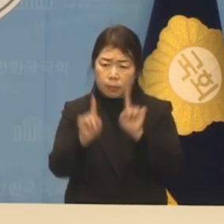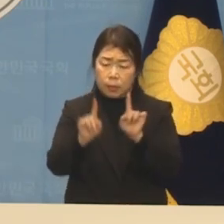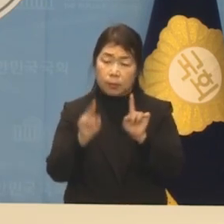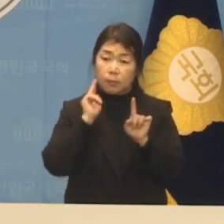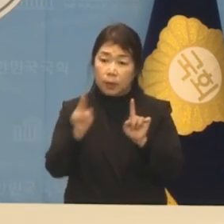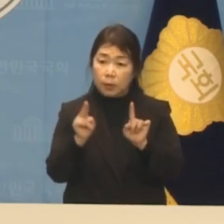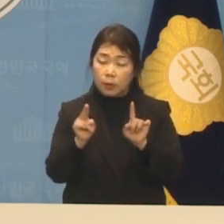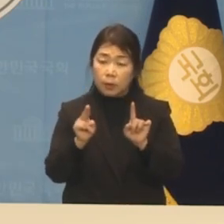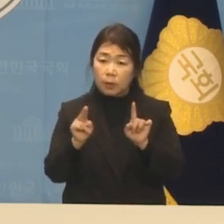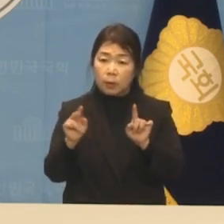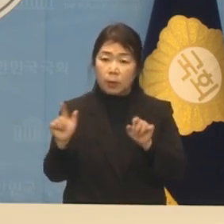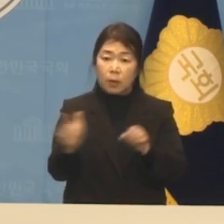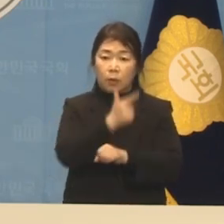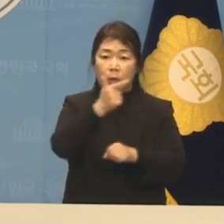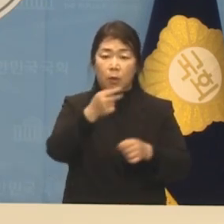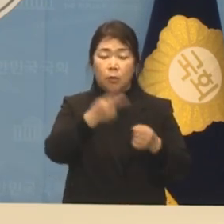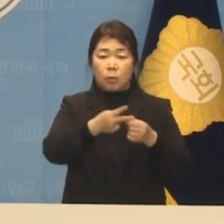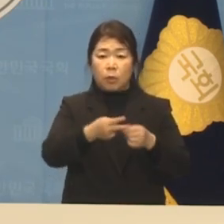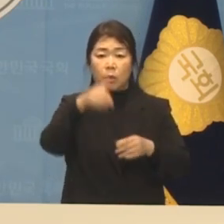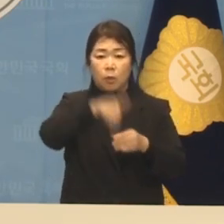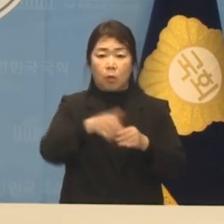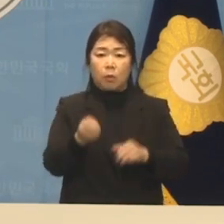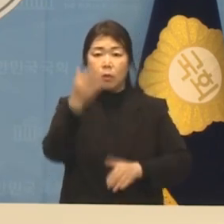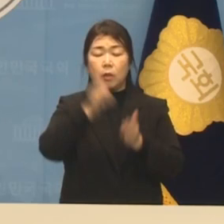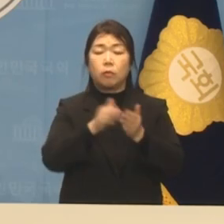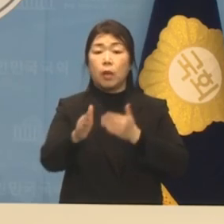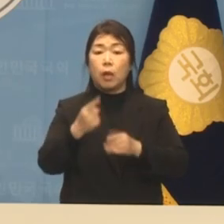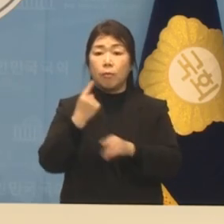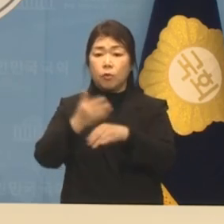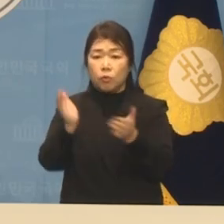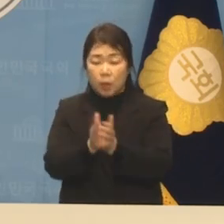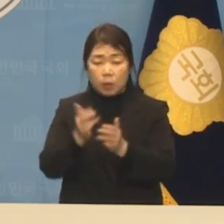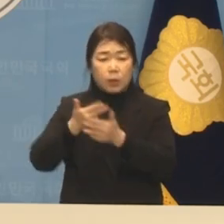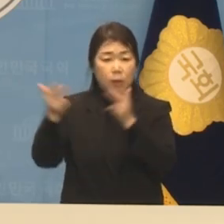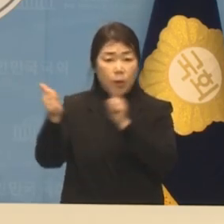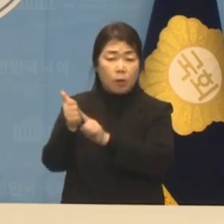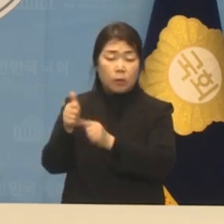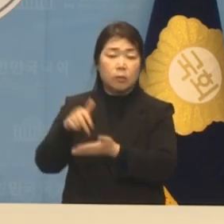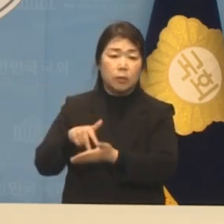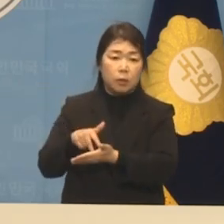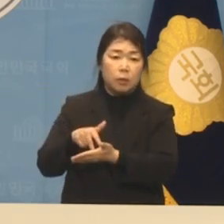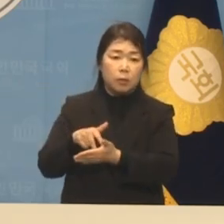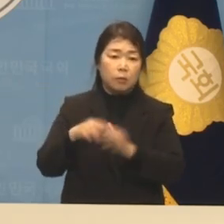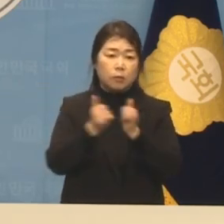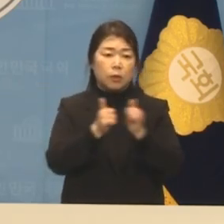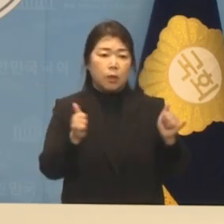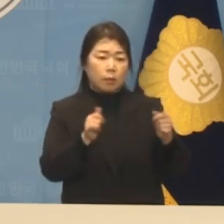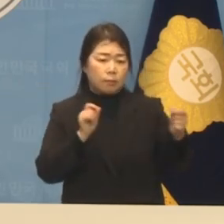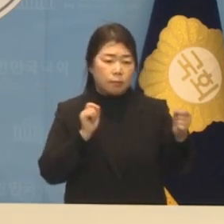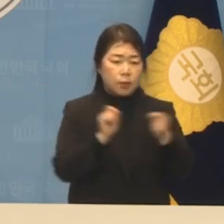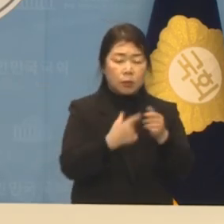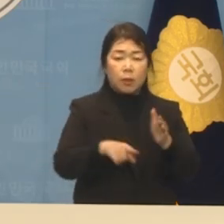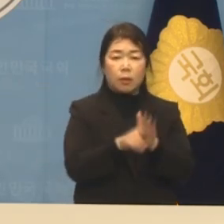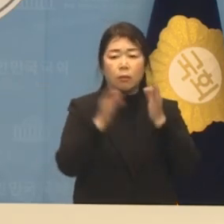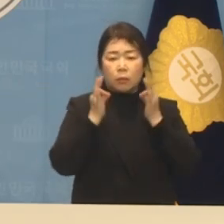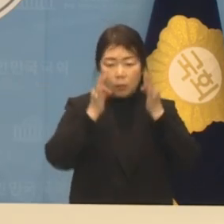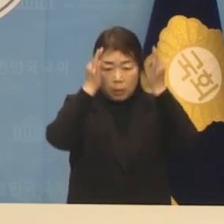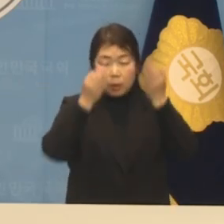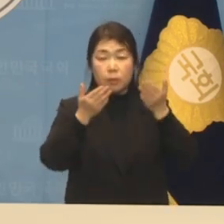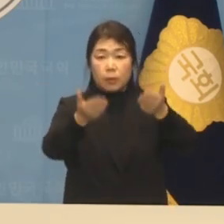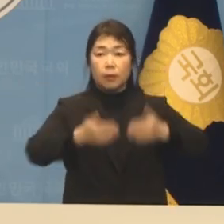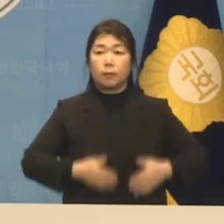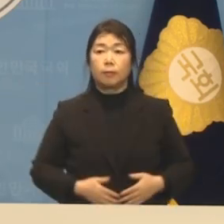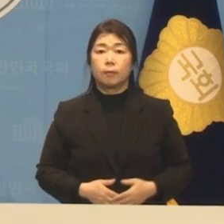강서보궐선거 승리 이후 민주당과 이재명 대표는 국민들에게 다가서기 위해 최선을 다했습니다.